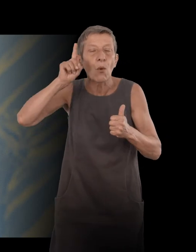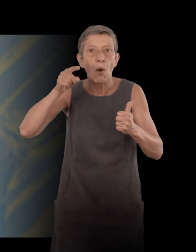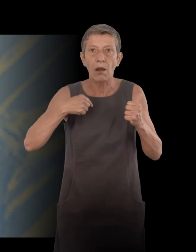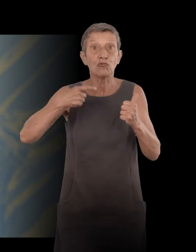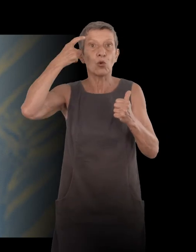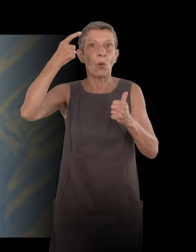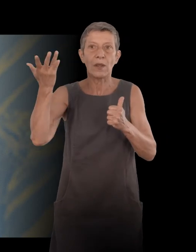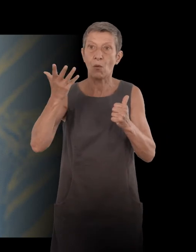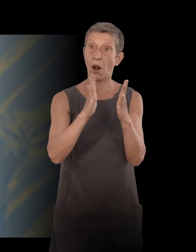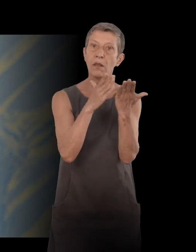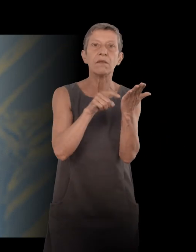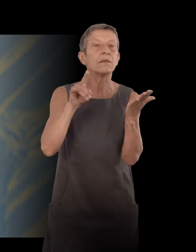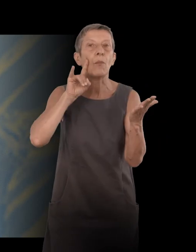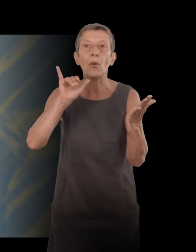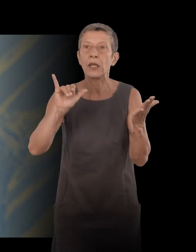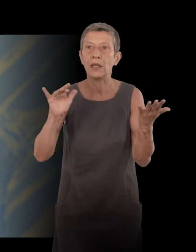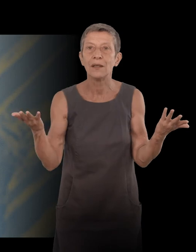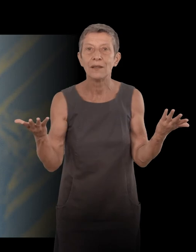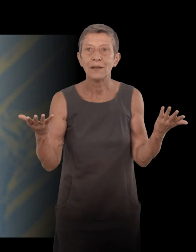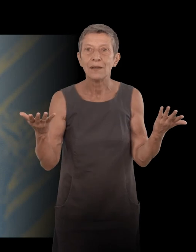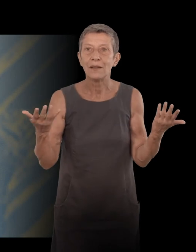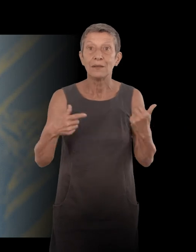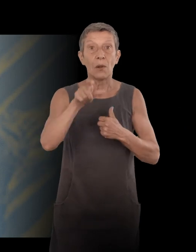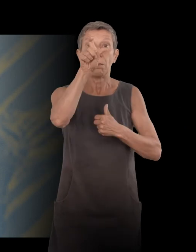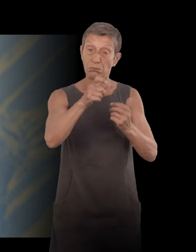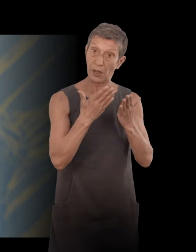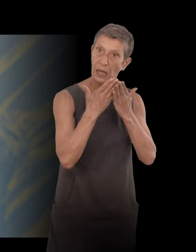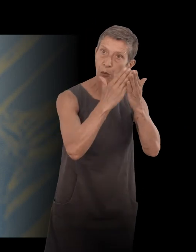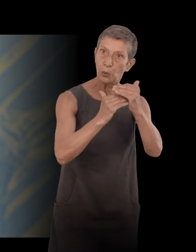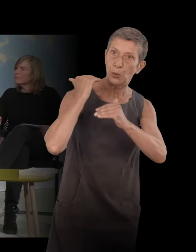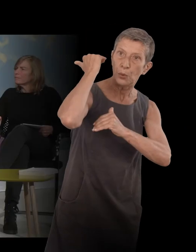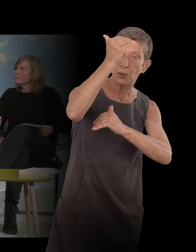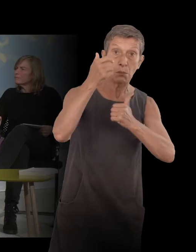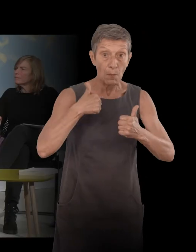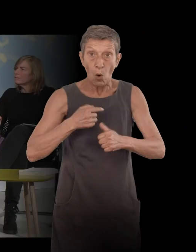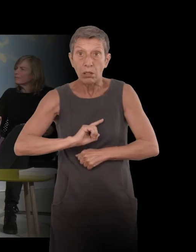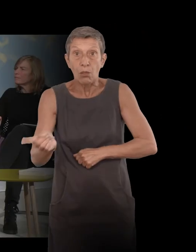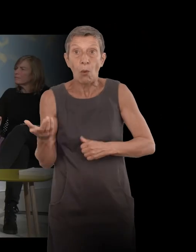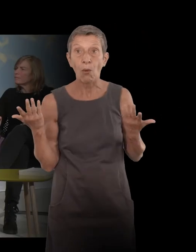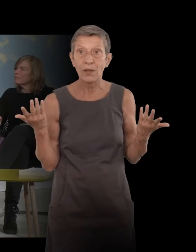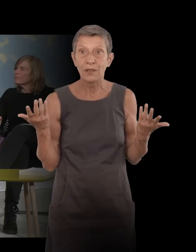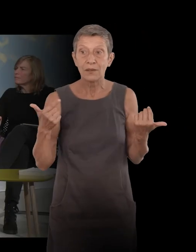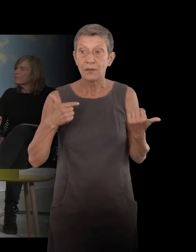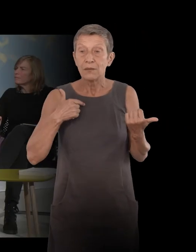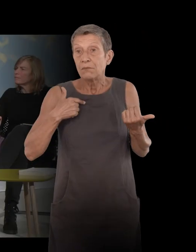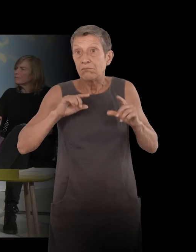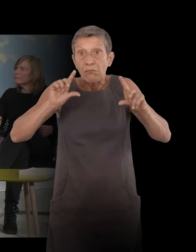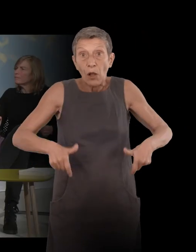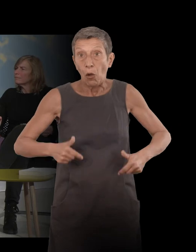livre s'était réservé aux gens qui poursuivraient leurs études. Comme c'était pas mon cas. J'ai quitté l'école à 14 ans.